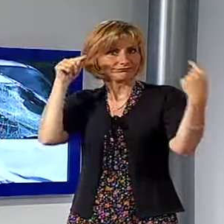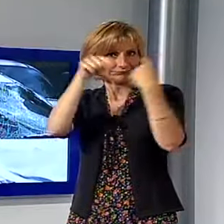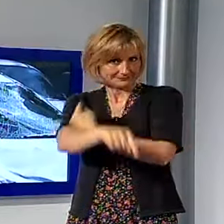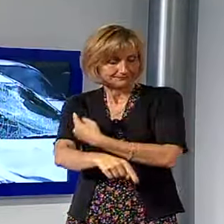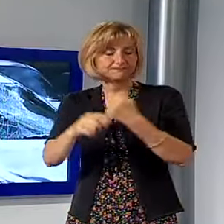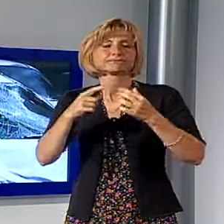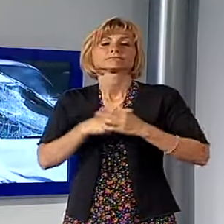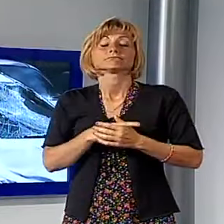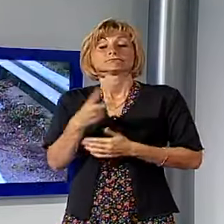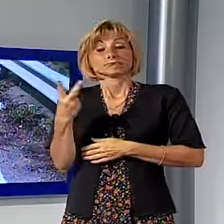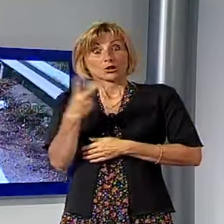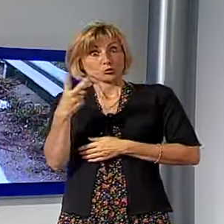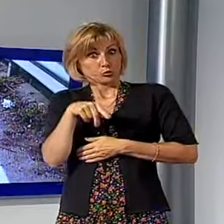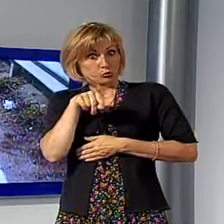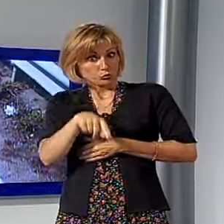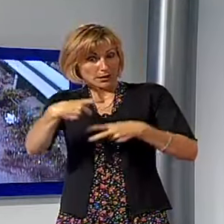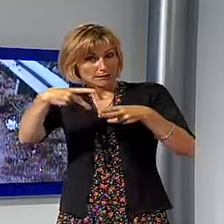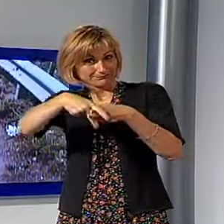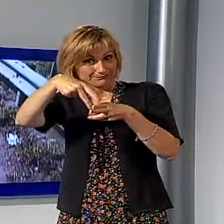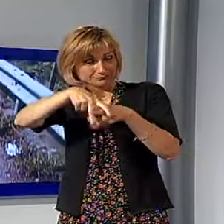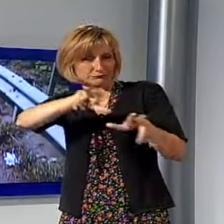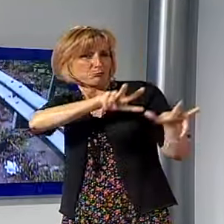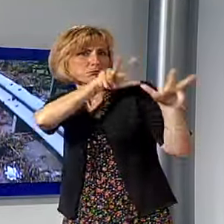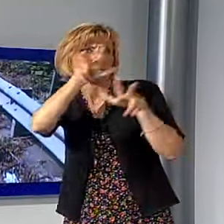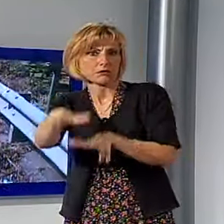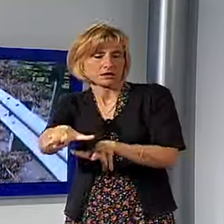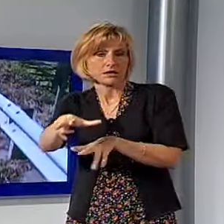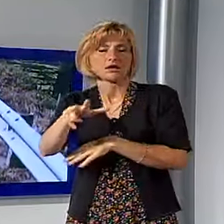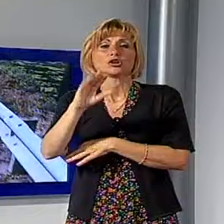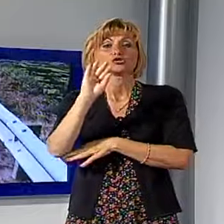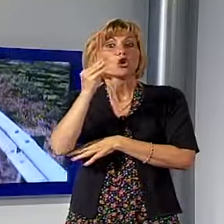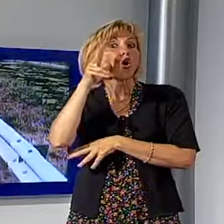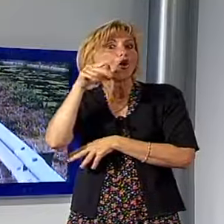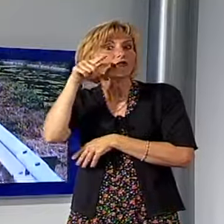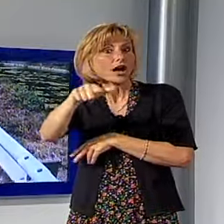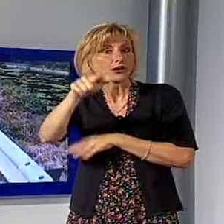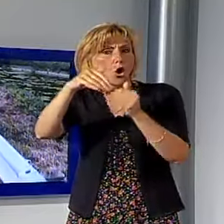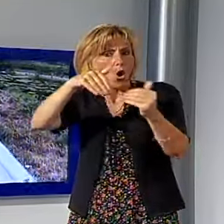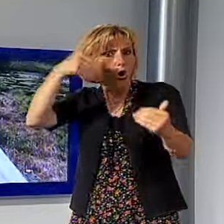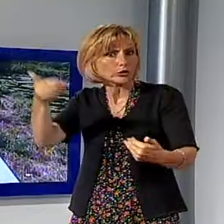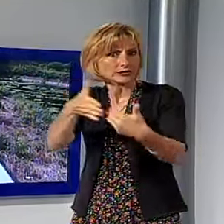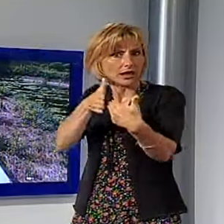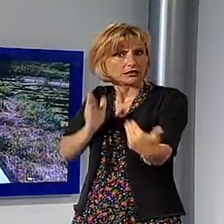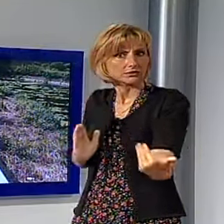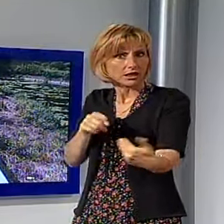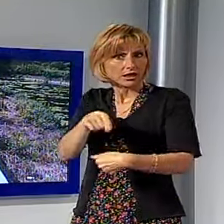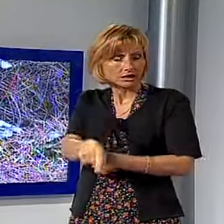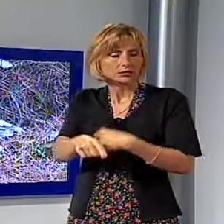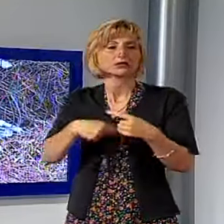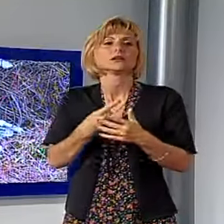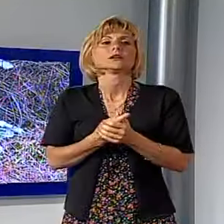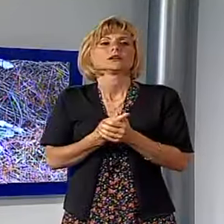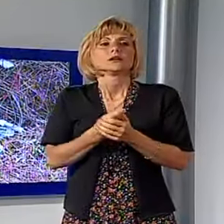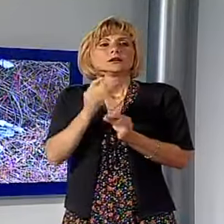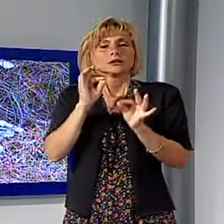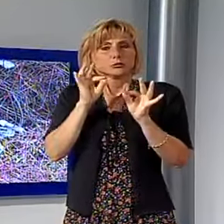I due centauri sono stati sbalzati a terra. La ragazza è addirittura finita oltre il guardrail, sul poggio del canale